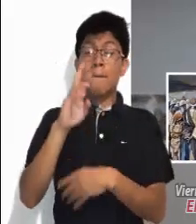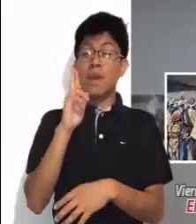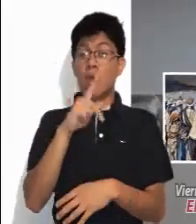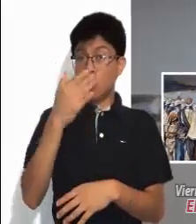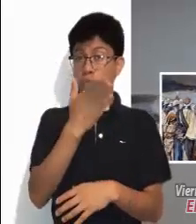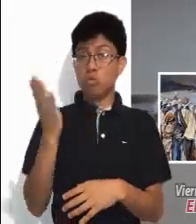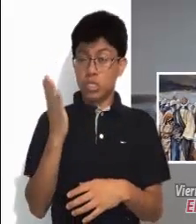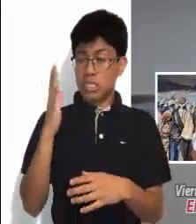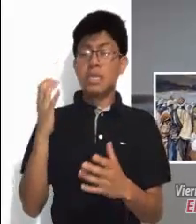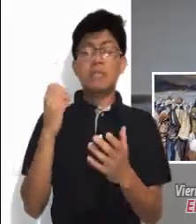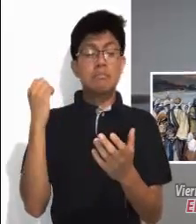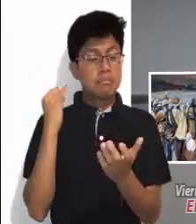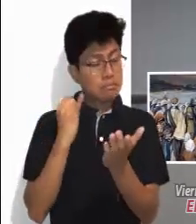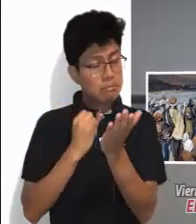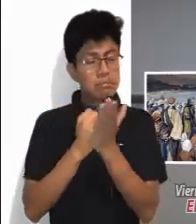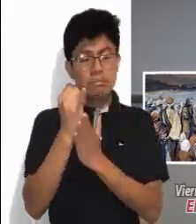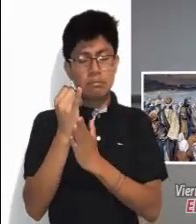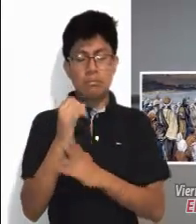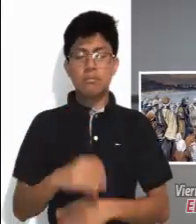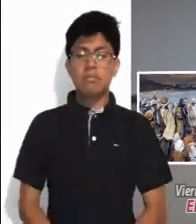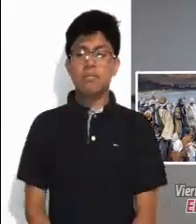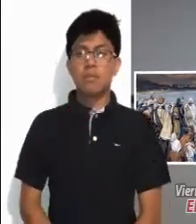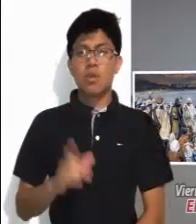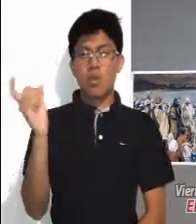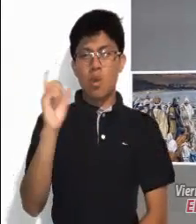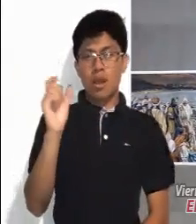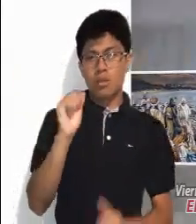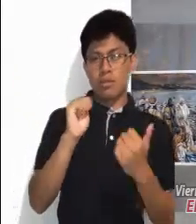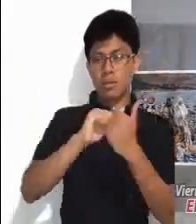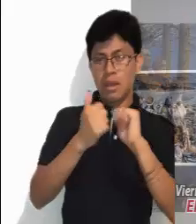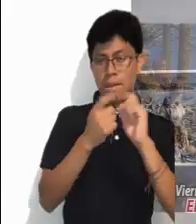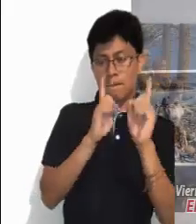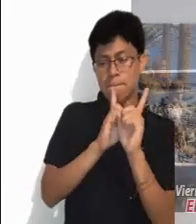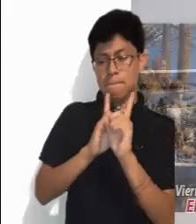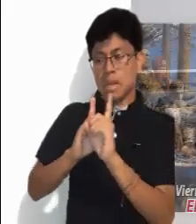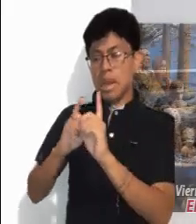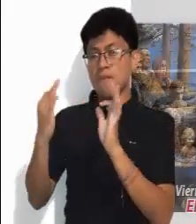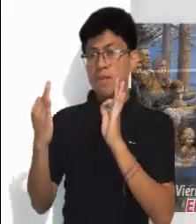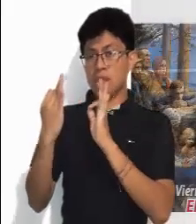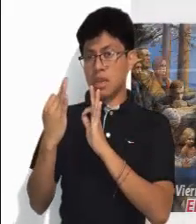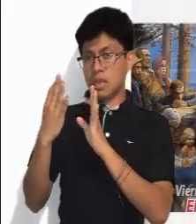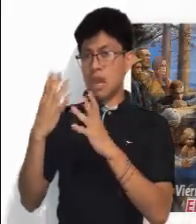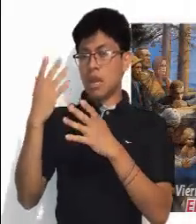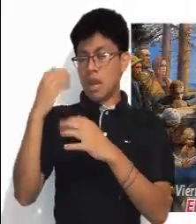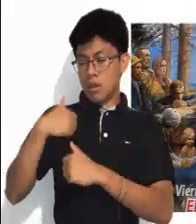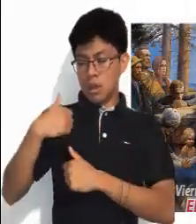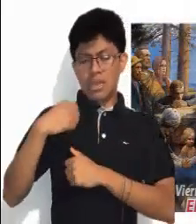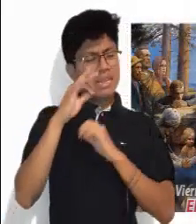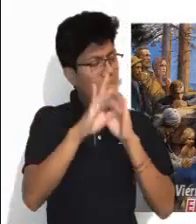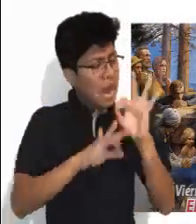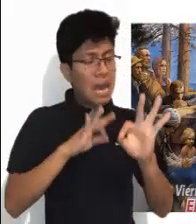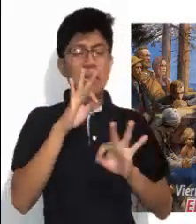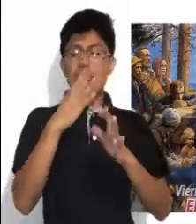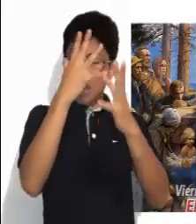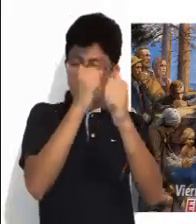hacer ahora? Cuando vayas con tu adversario a presentarte ante la autoridad, haz todo lo posible